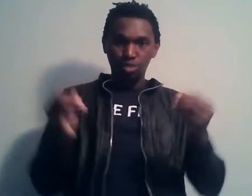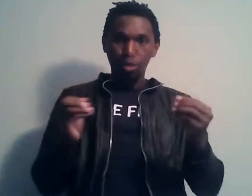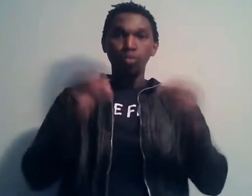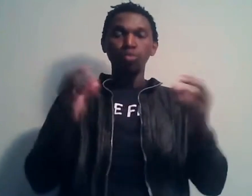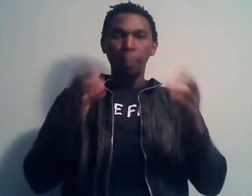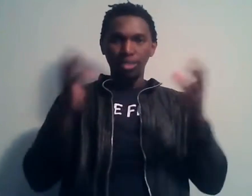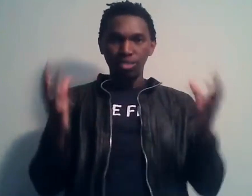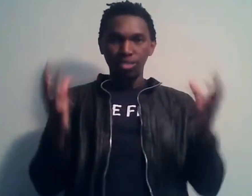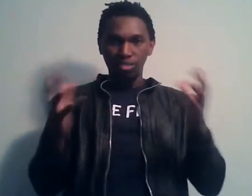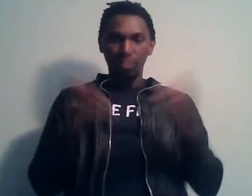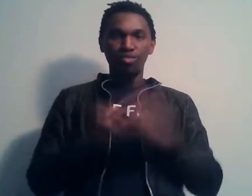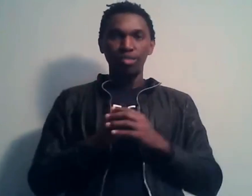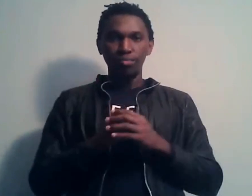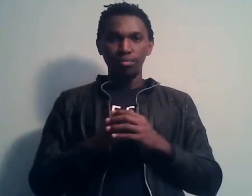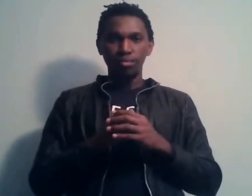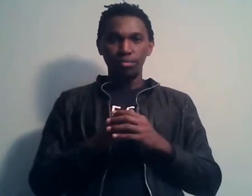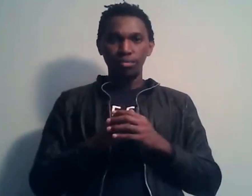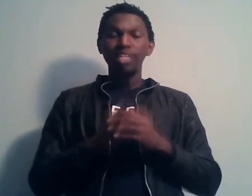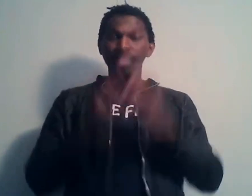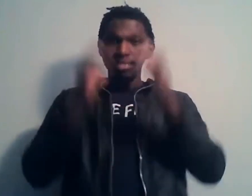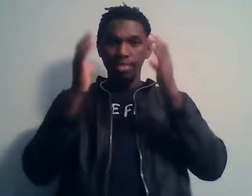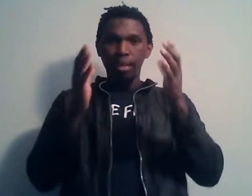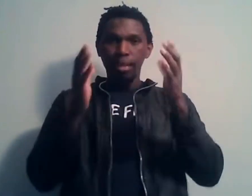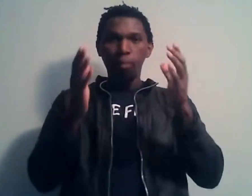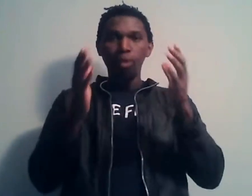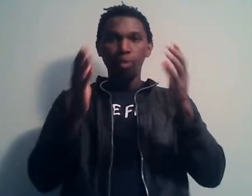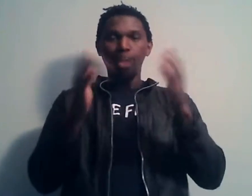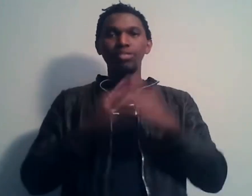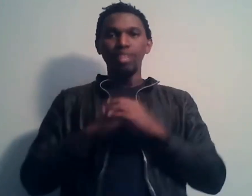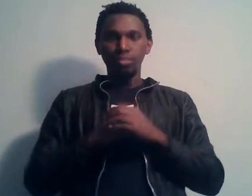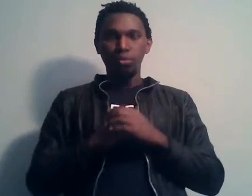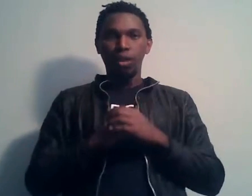toi, beaucoup de personnes s'identifient. C'est ça pour moi l'oral d'une diaspora.